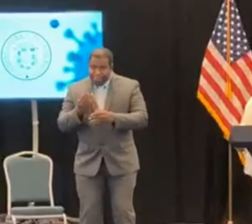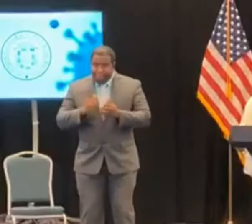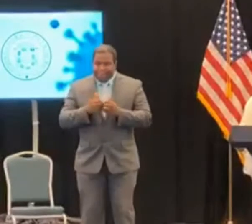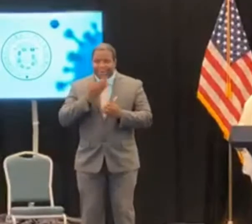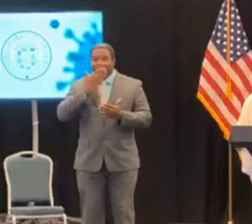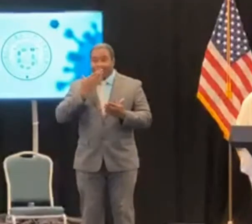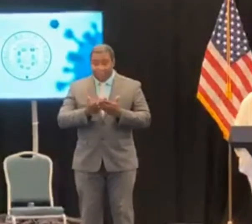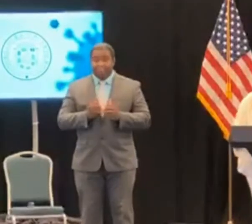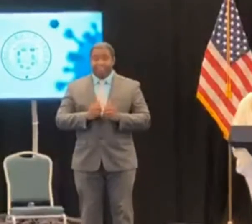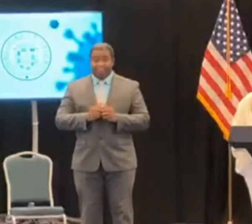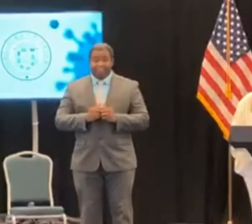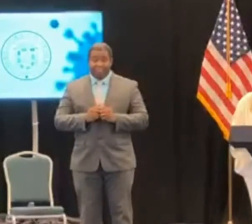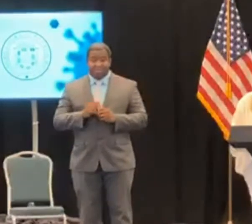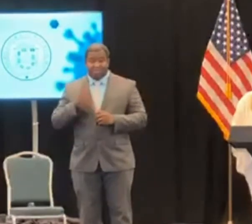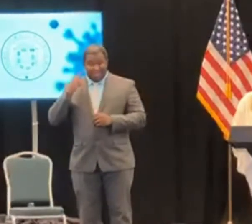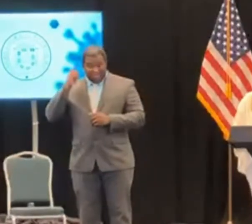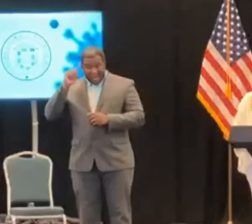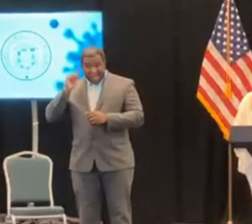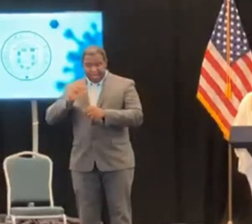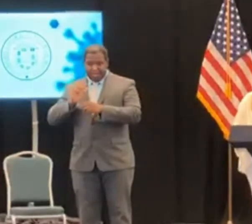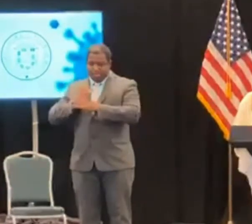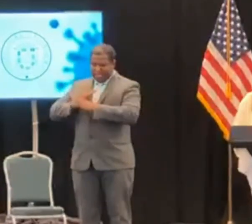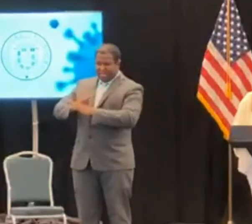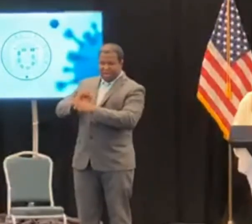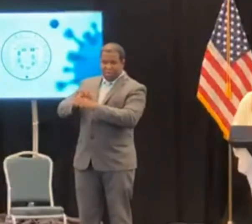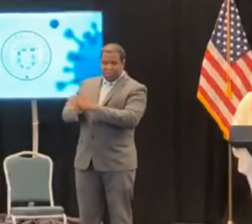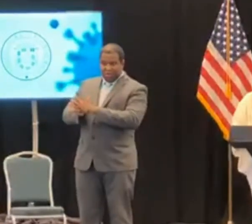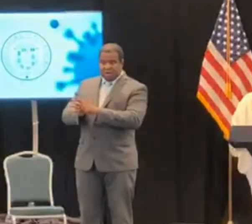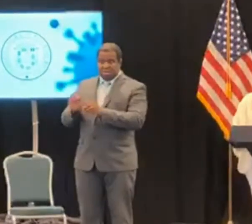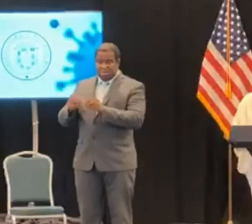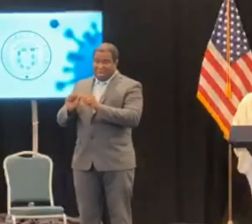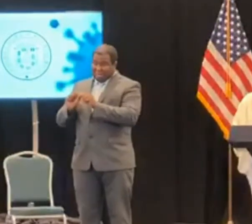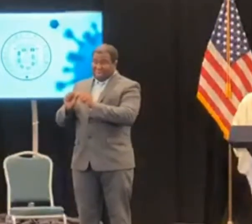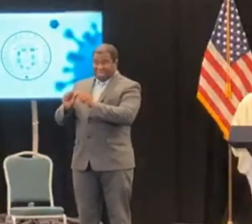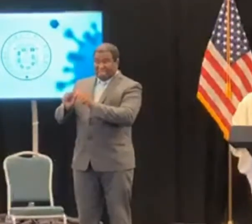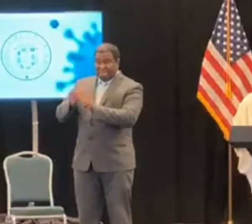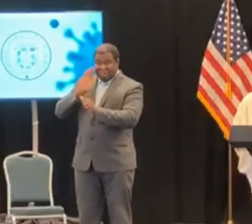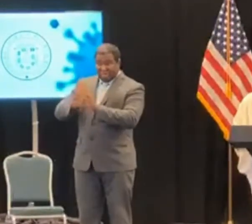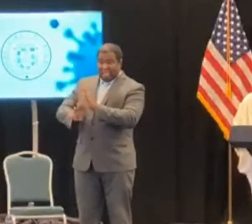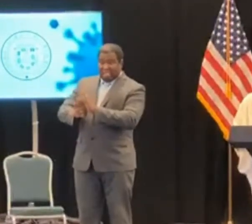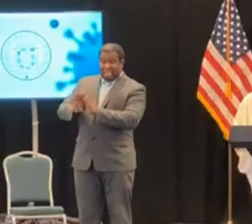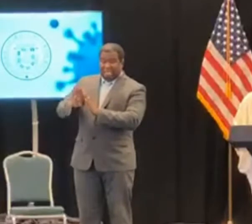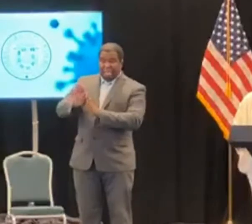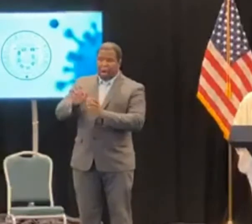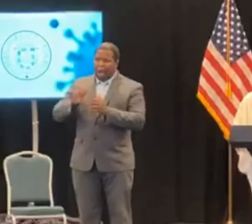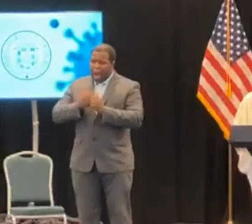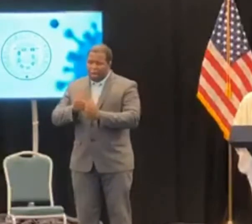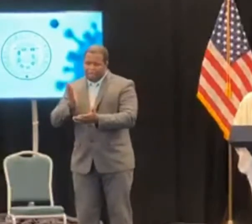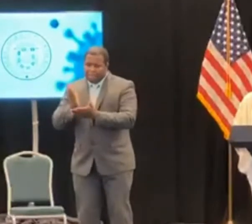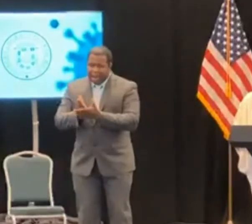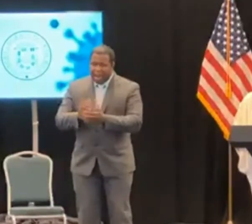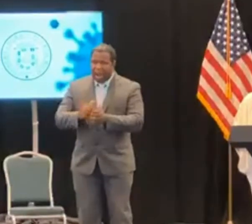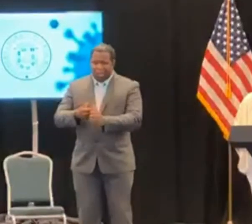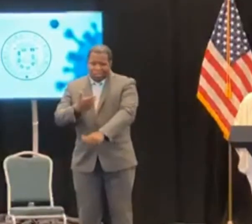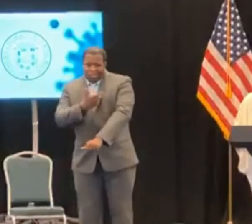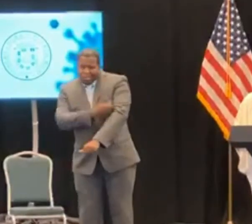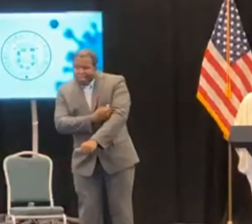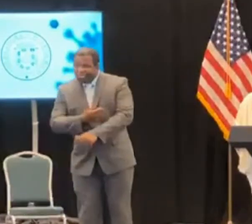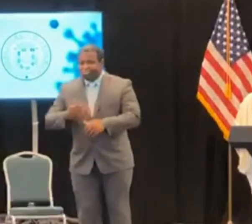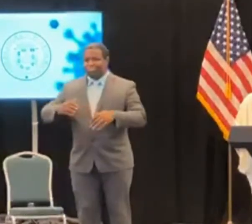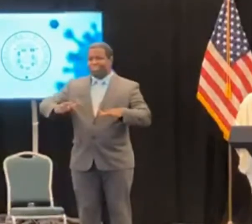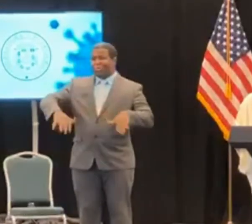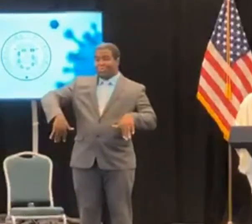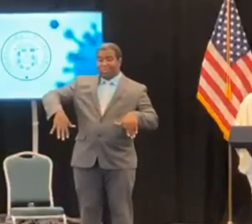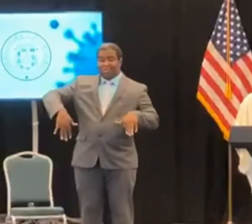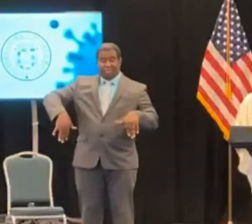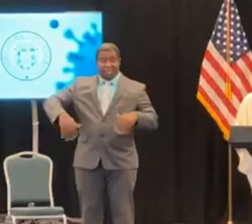nosotros hasta que se identifique una vacuna para combatirlo. Por eso, lo más importante